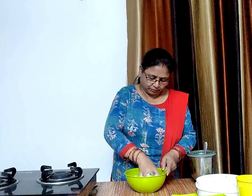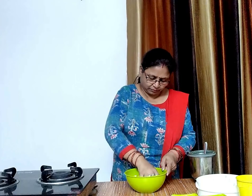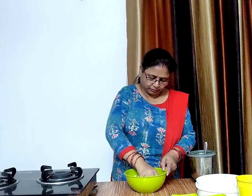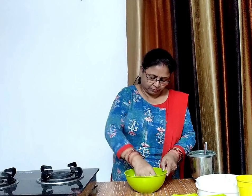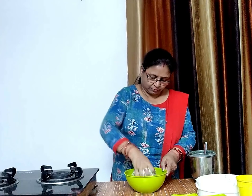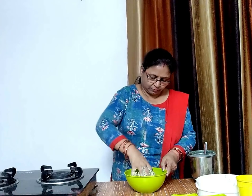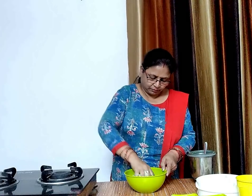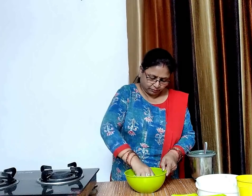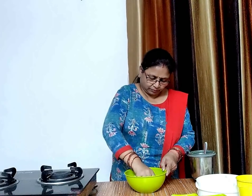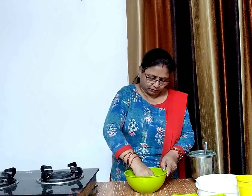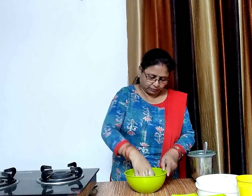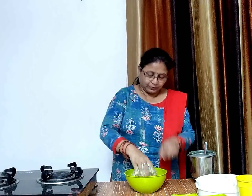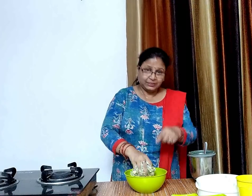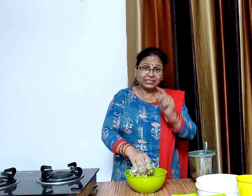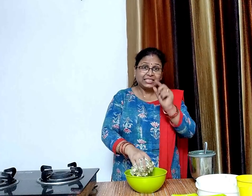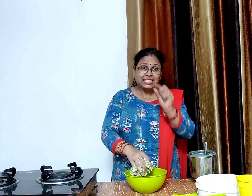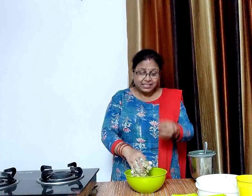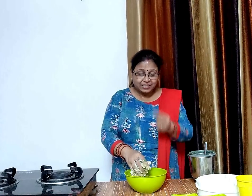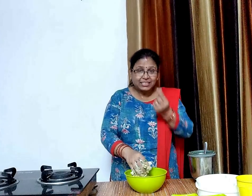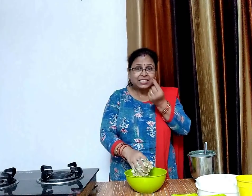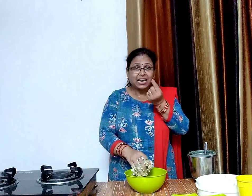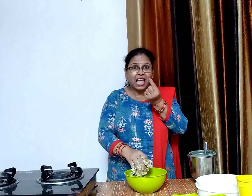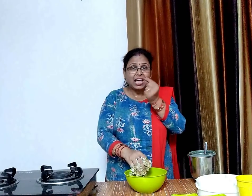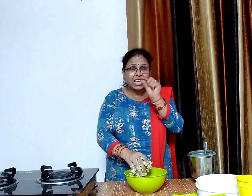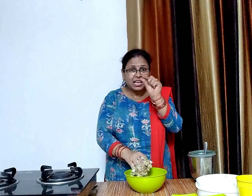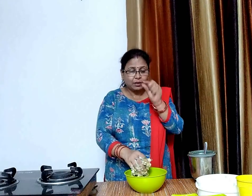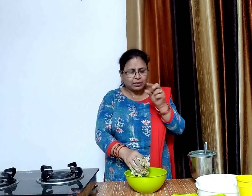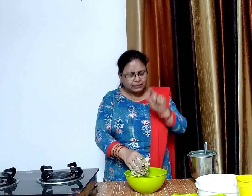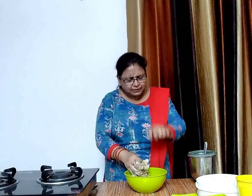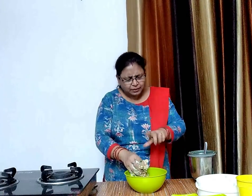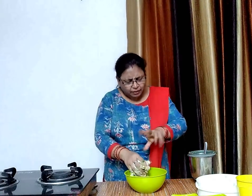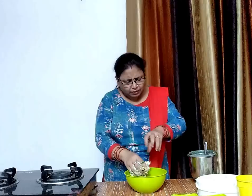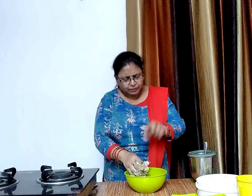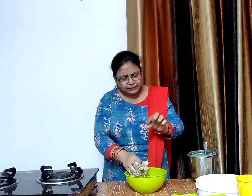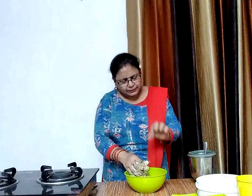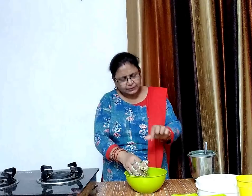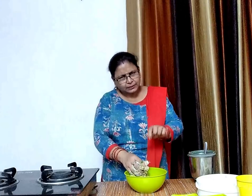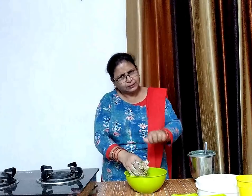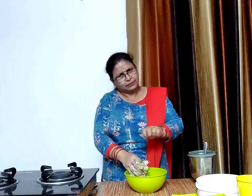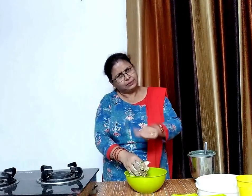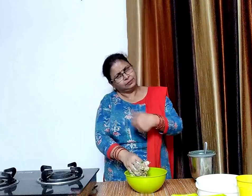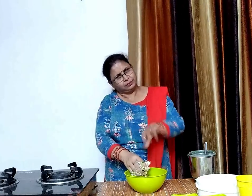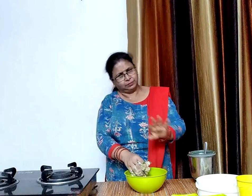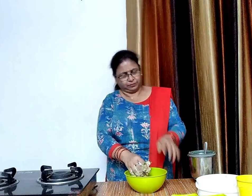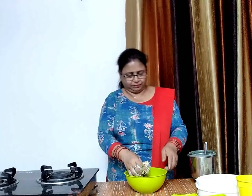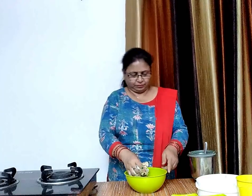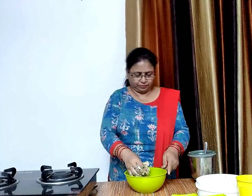और जो चनी मेश नहीं हुए थे उन्हें हाथों से मेश करकी एक मसालेदार काले चनी का डो तयार कर लेंगे